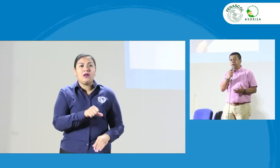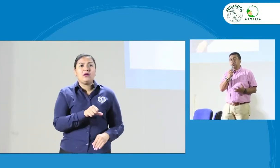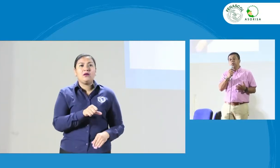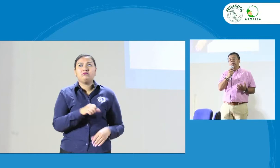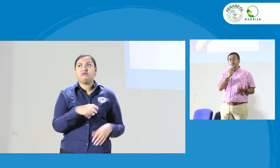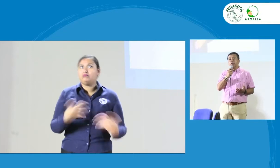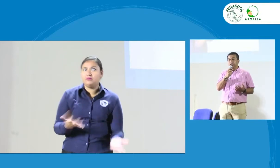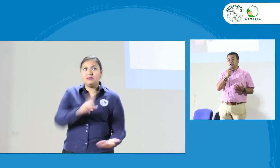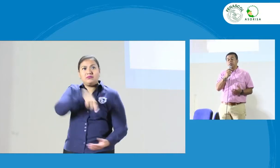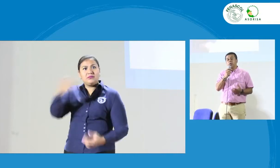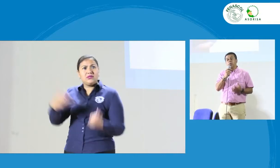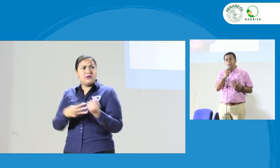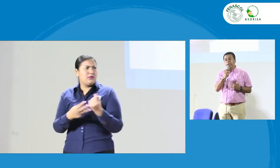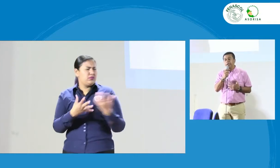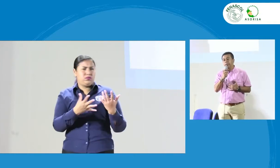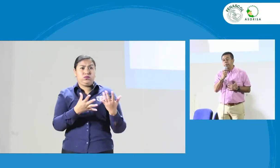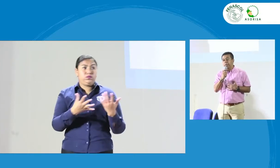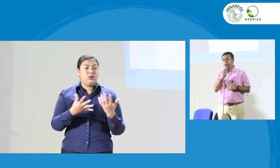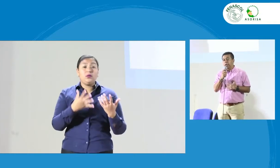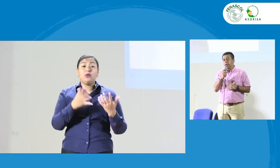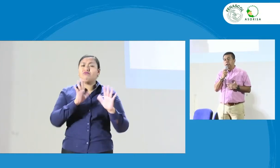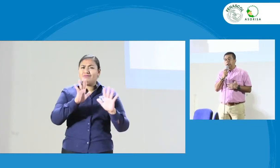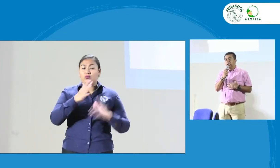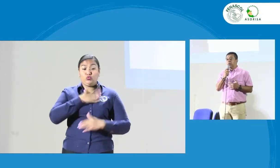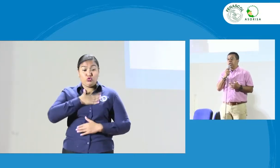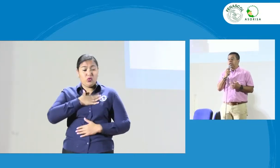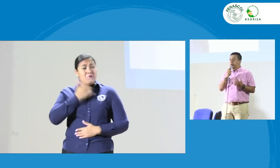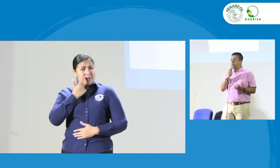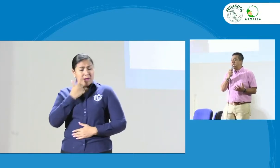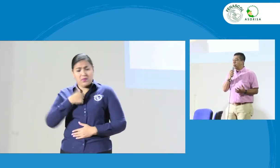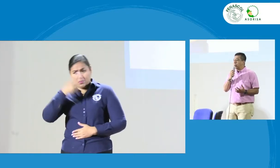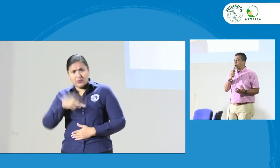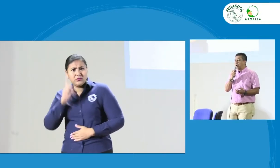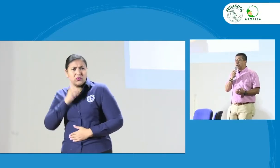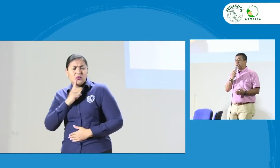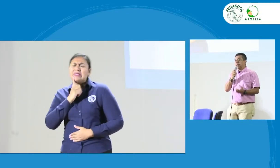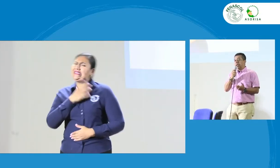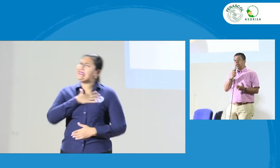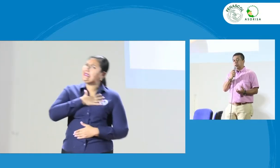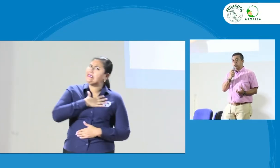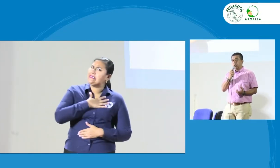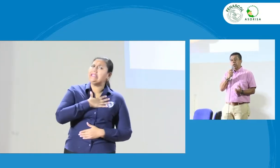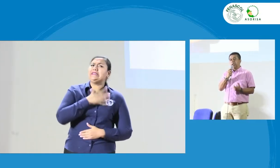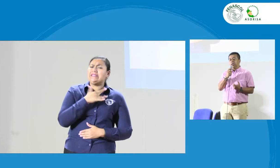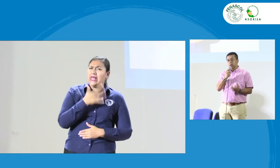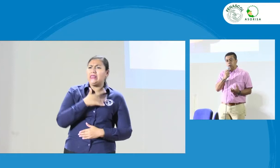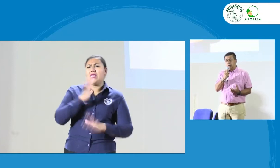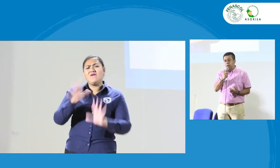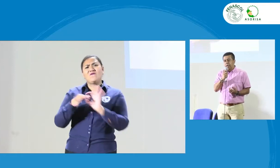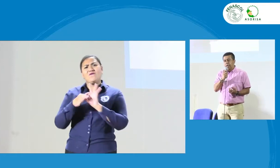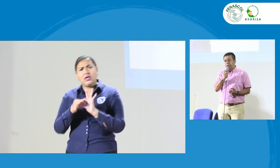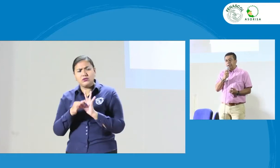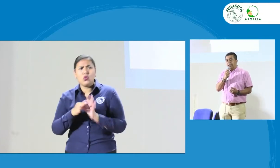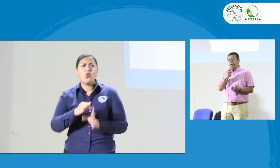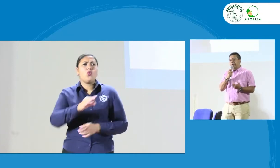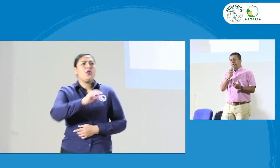la entidad. Por eso yo vuelvo y insisto como padre de familia, donde yo creo que FENASCOL y SOR